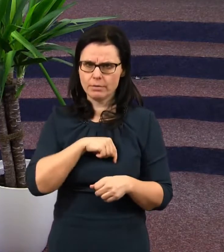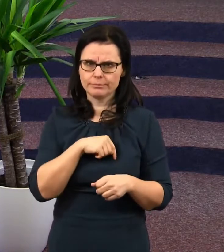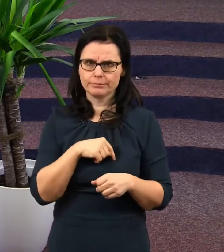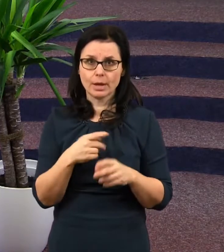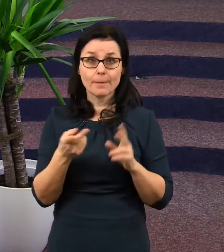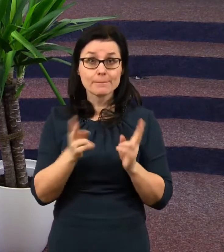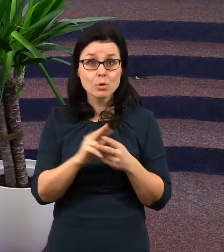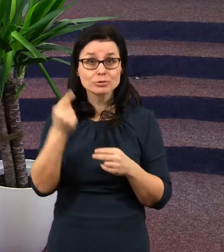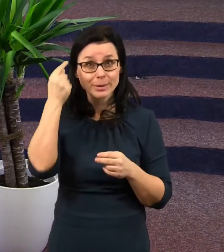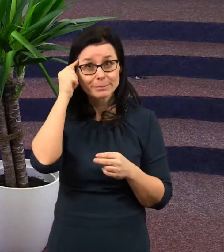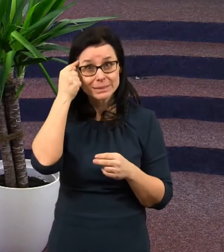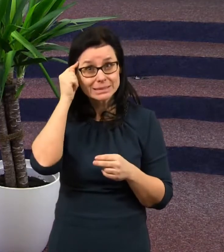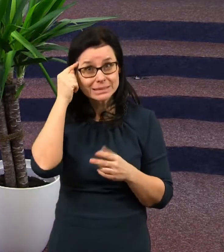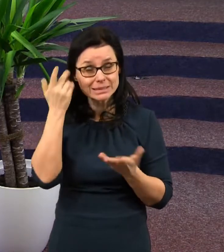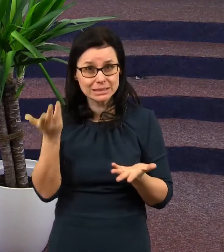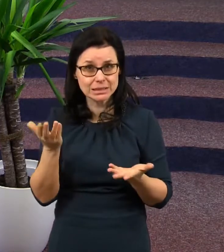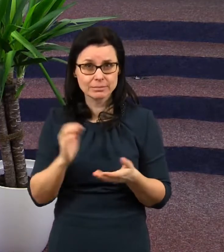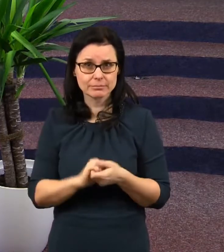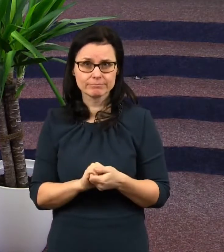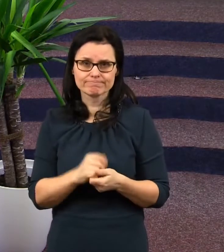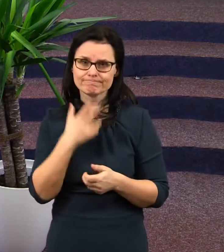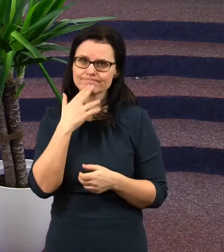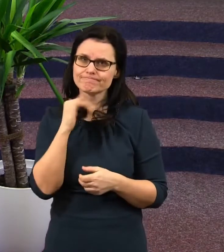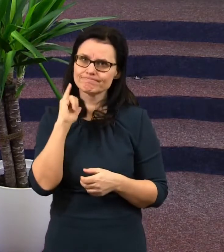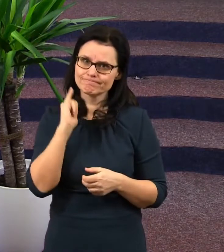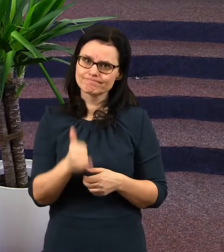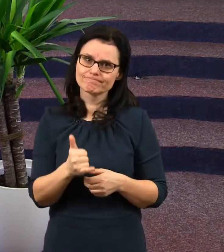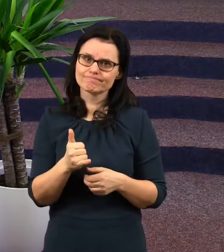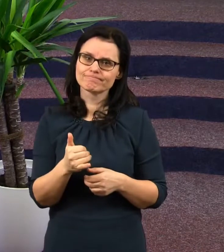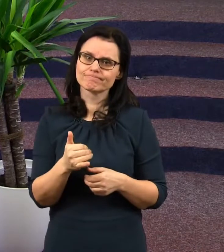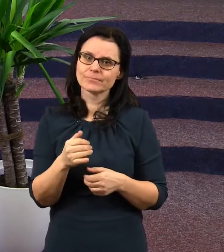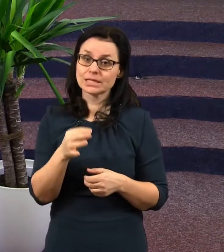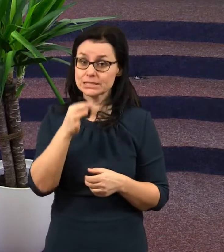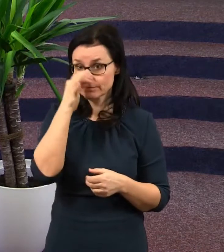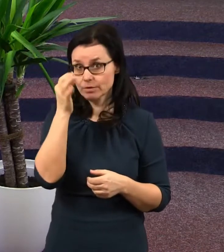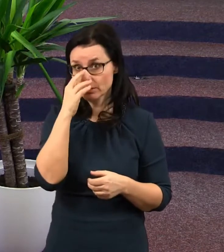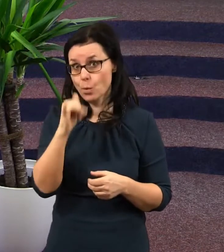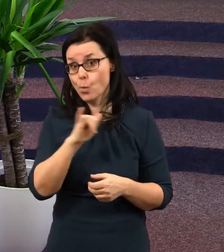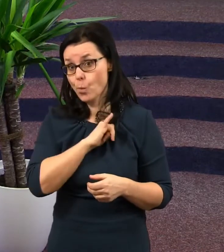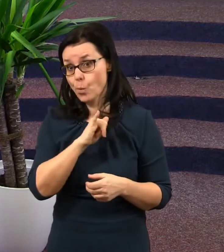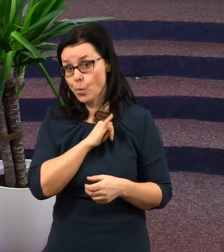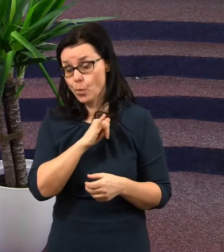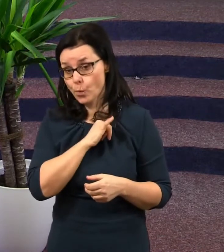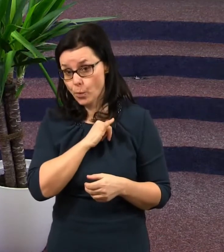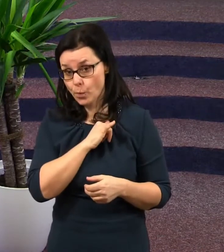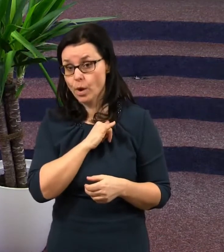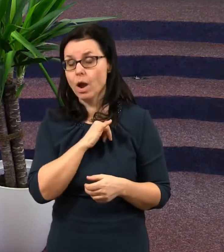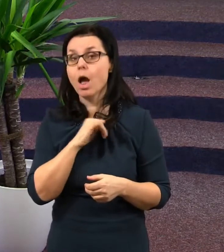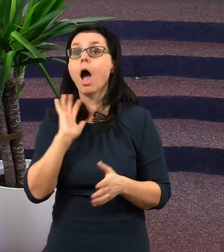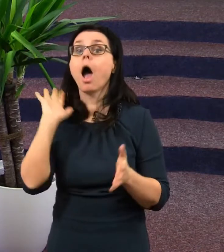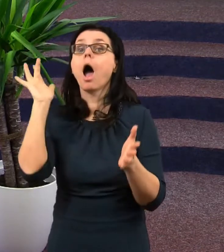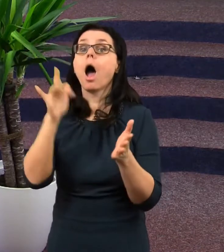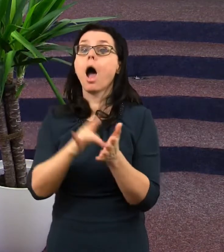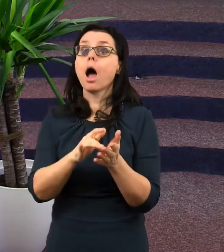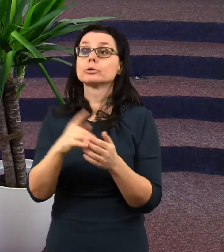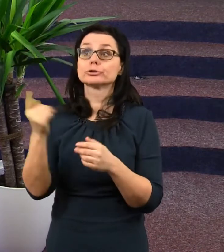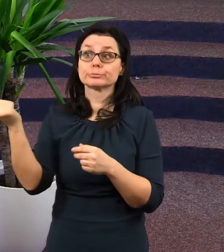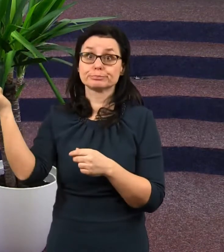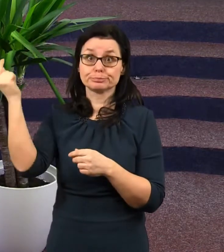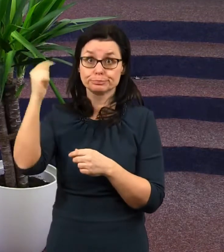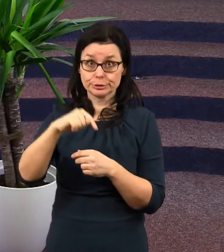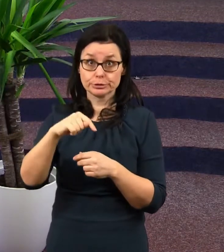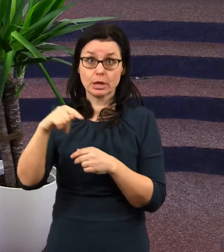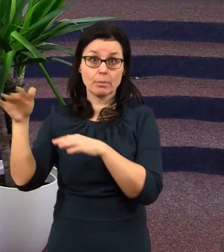že si mnozí řeknou, ano, jsem zvědav, jak se ten nebo onen zachová, jestli se